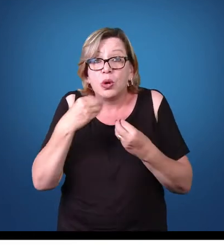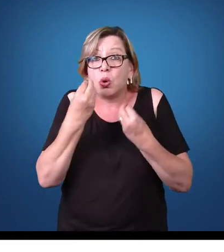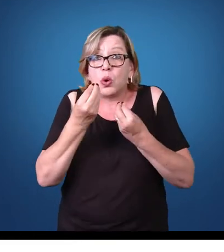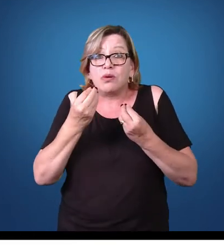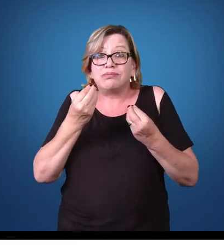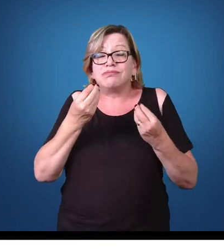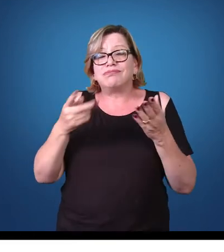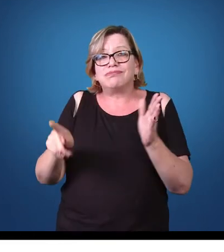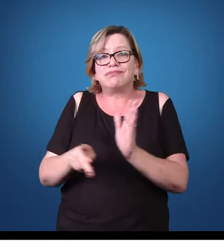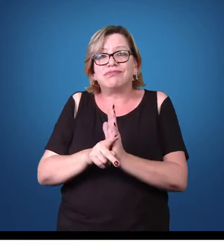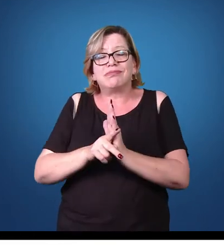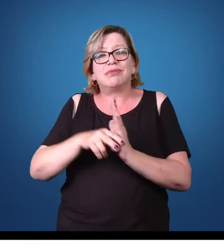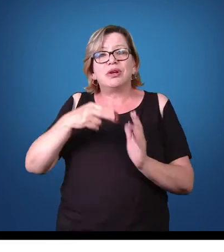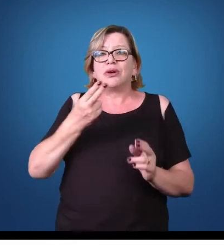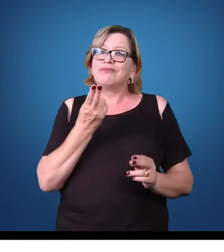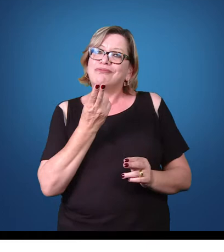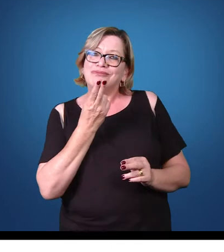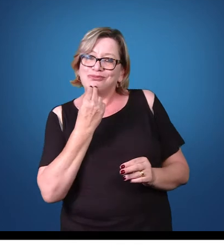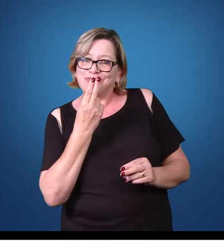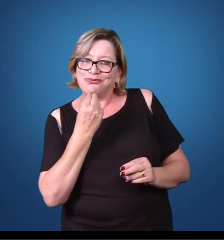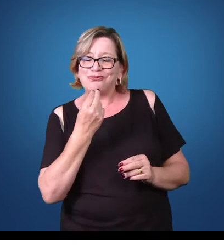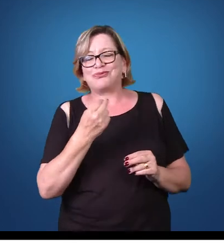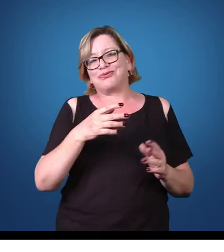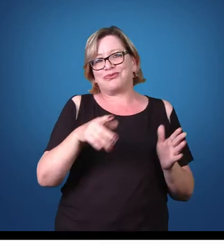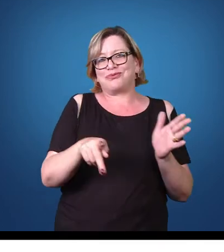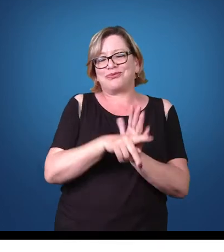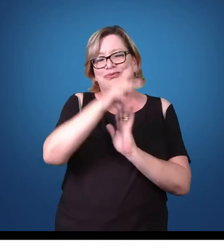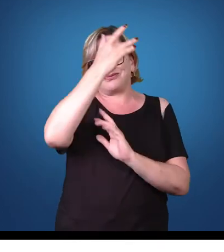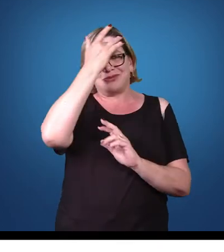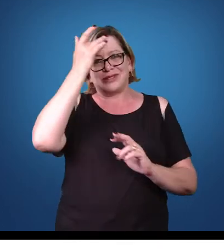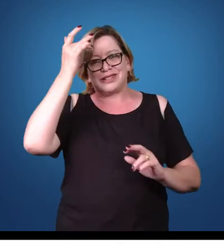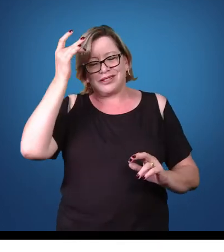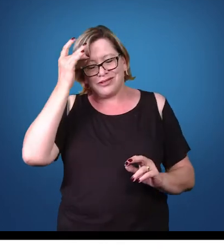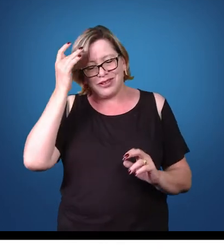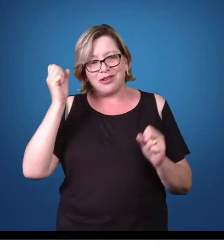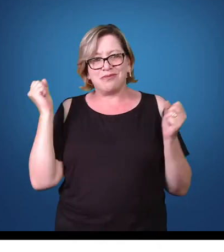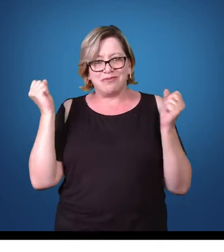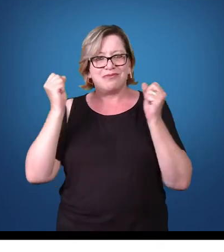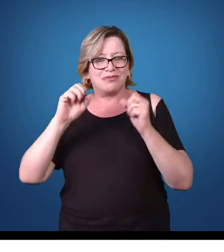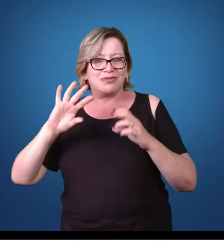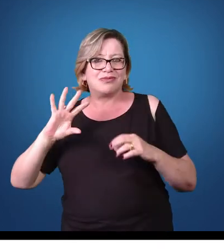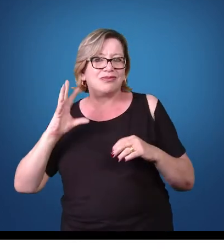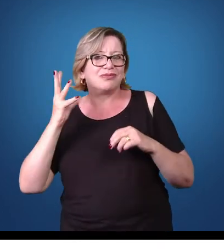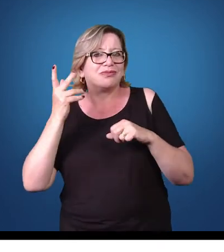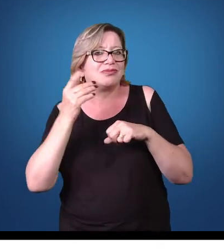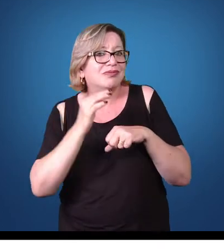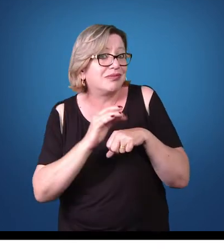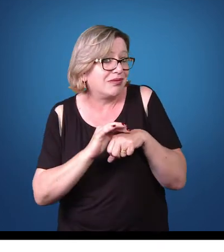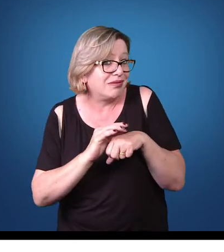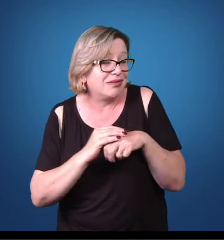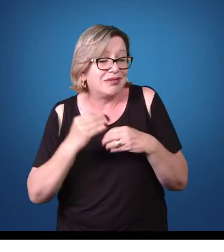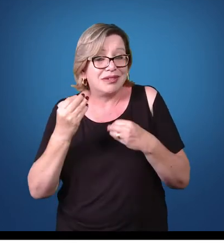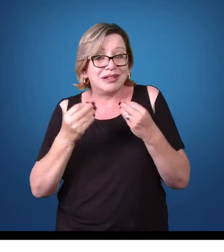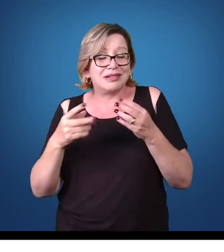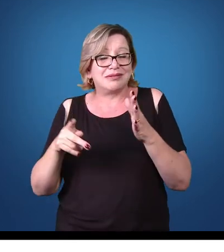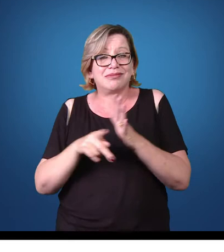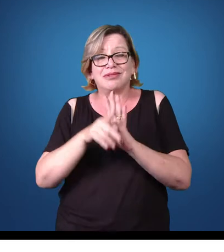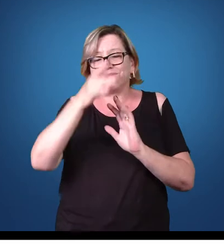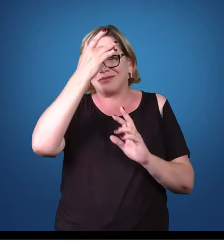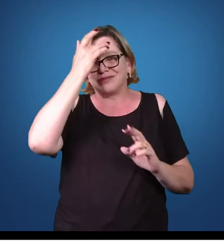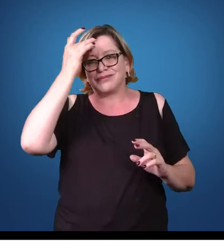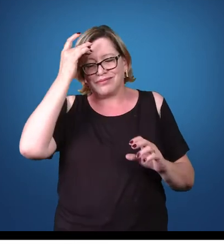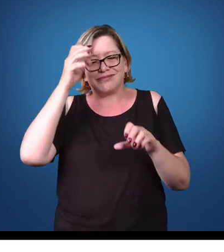apresentar sintomas mais graves por conta de uma infecção por um parasita.